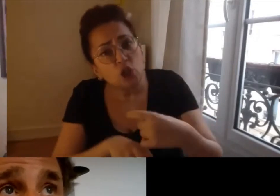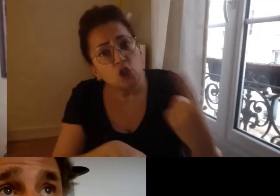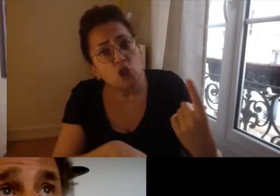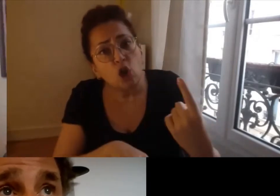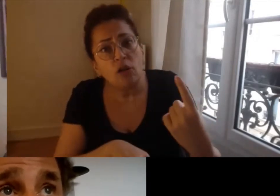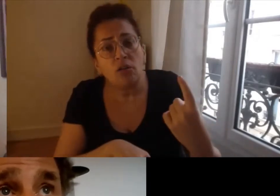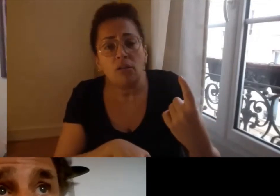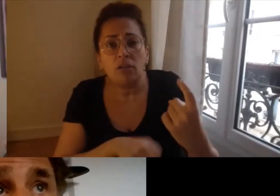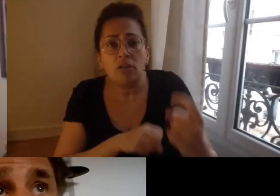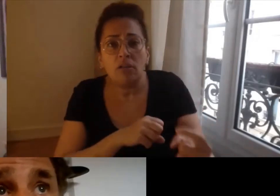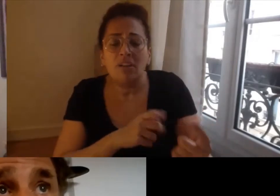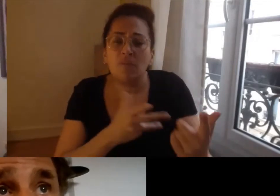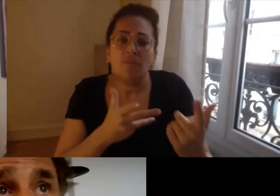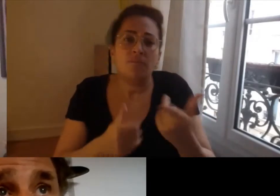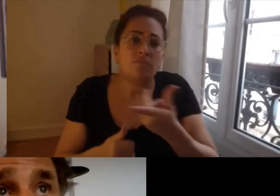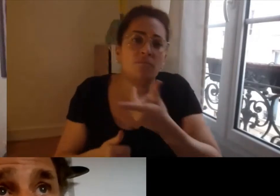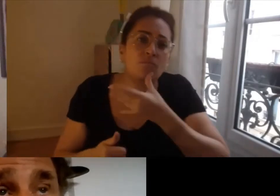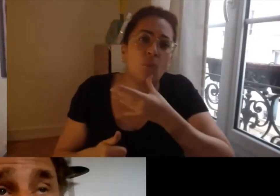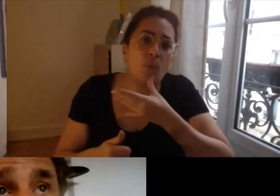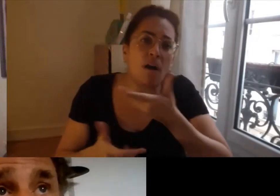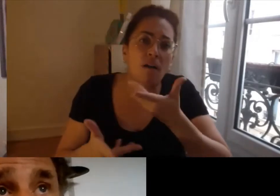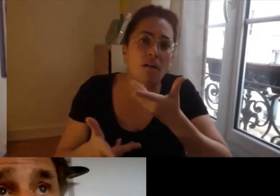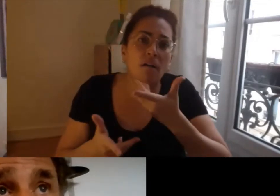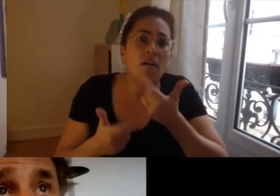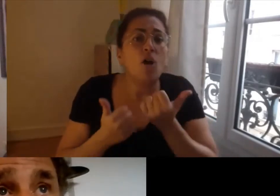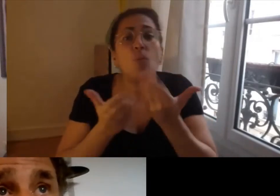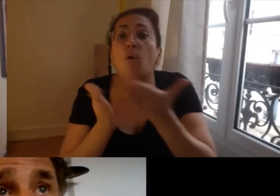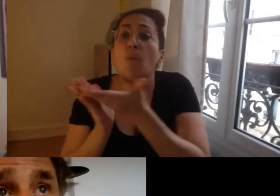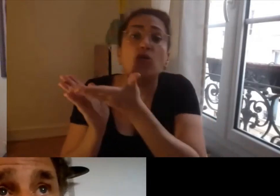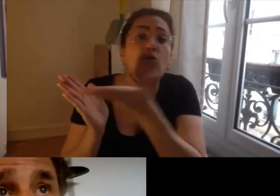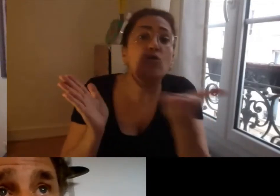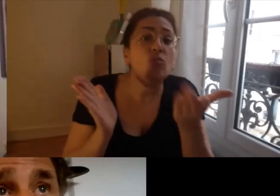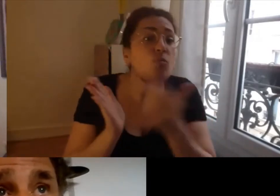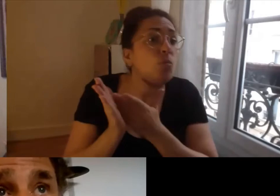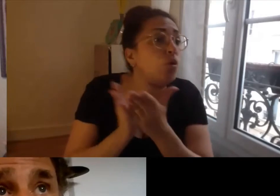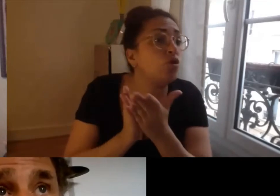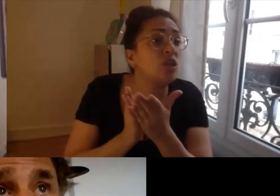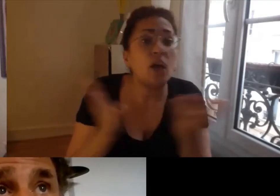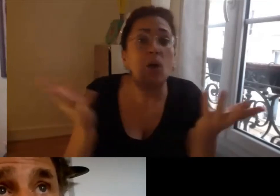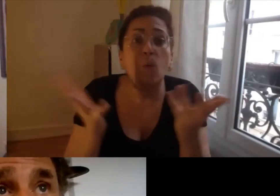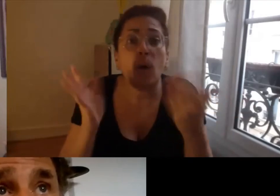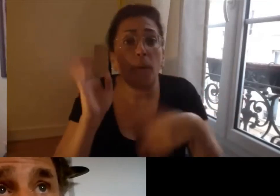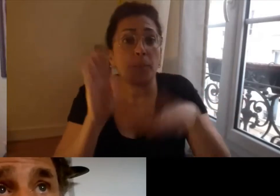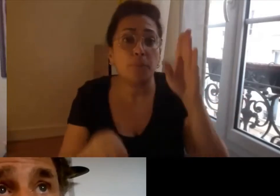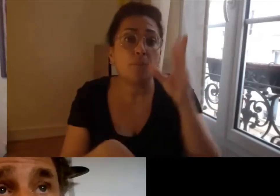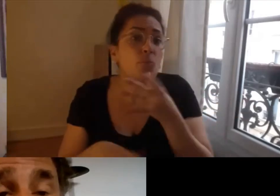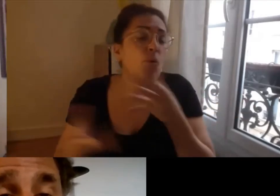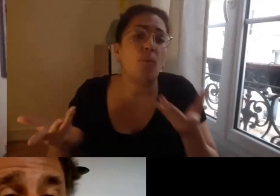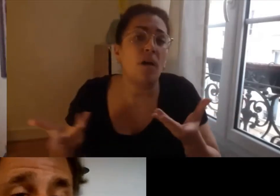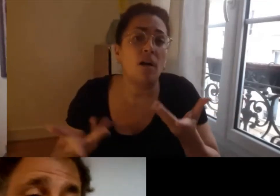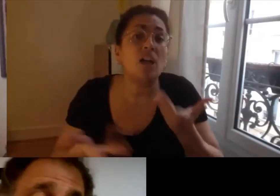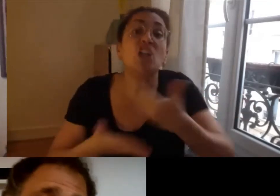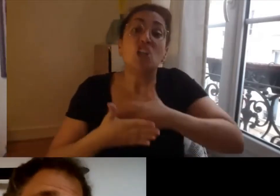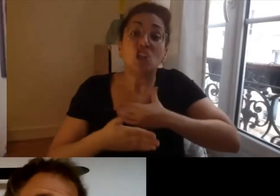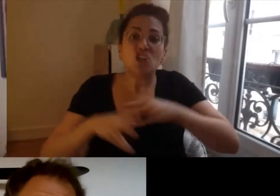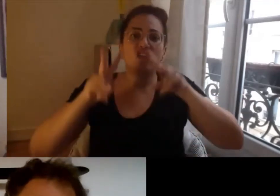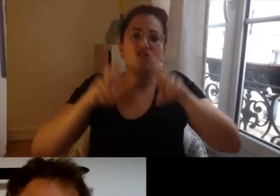ne peut pas postuler à un appel à projet de recherche appliquée comme on l'entend